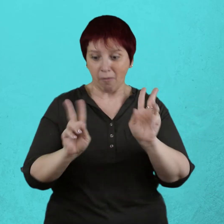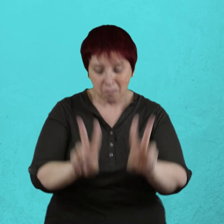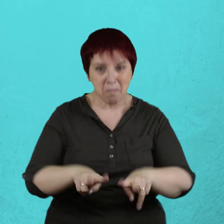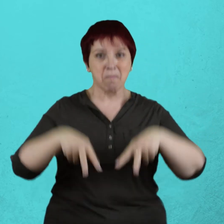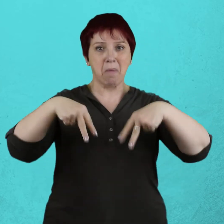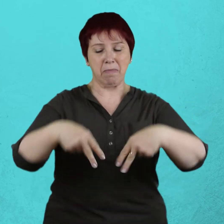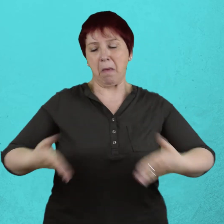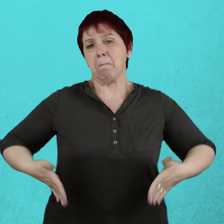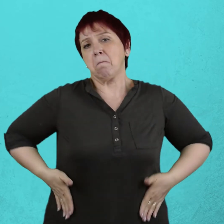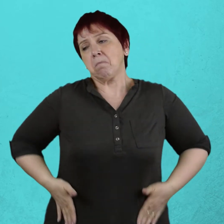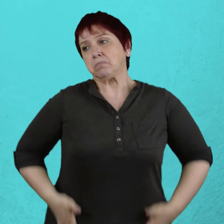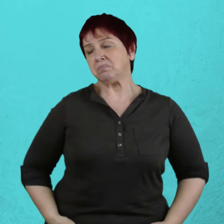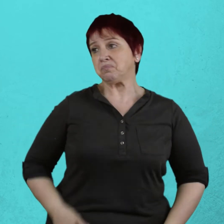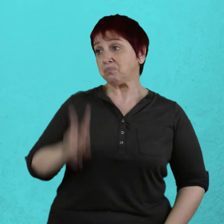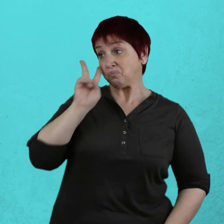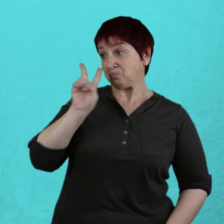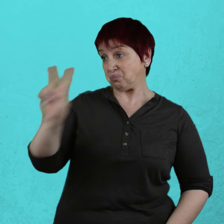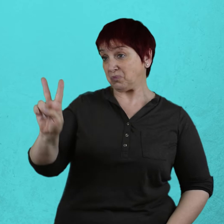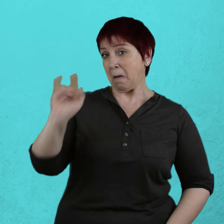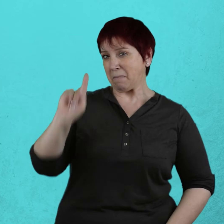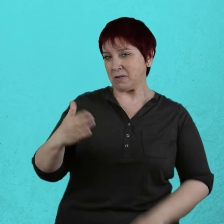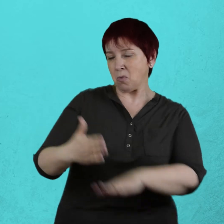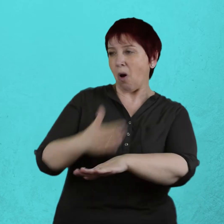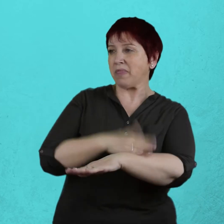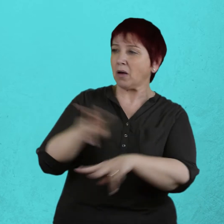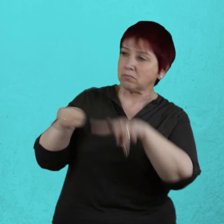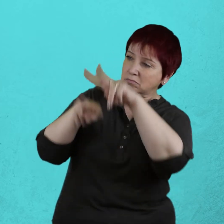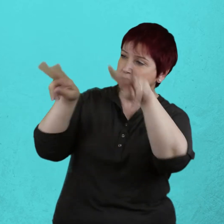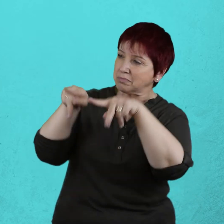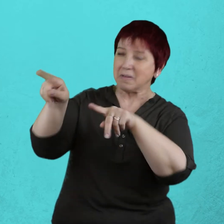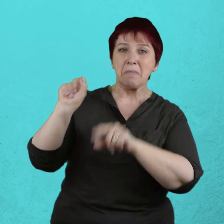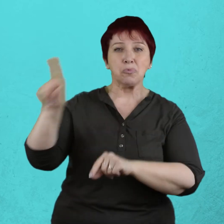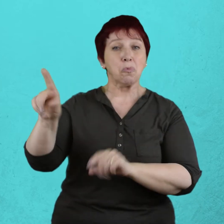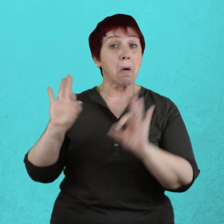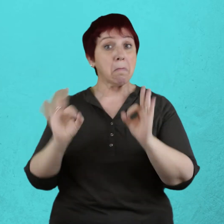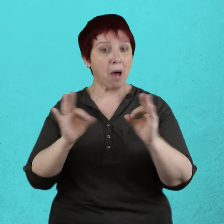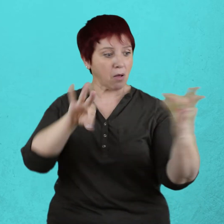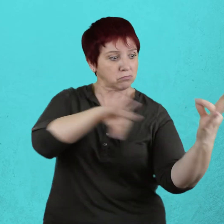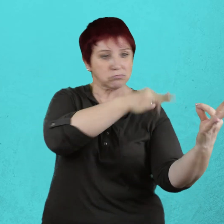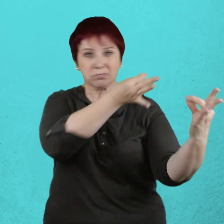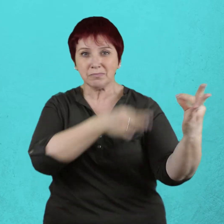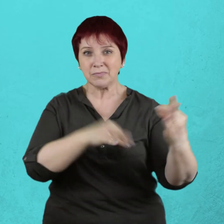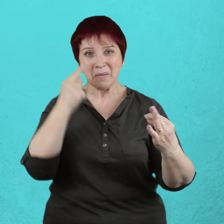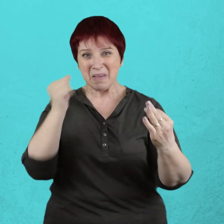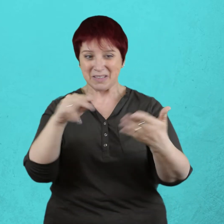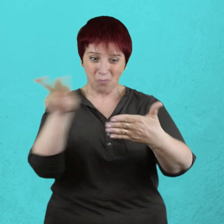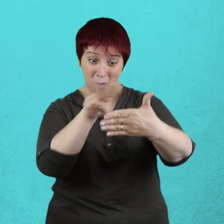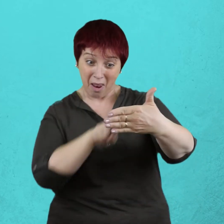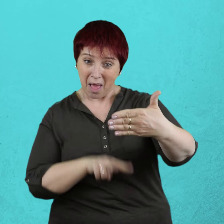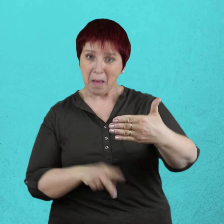habían parado con las manos en los bolsillos del pantalón, detrás del atril, tan cerca de la hermana que hubieran podido leer las notas, con lo cual seguramente